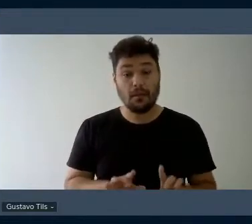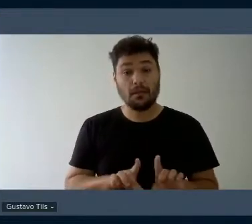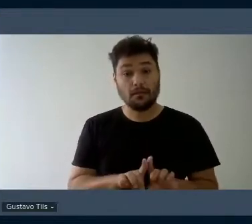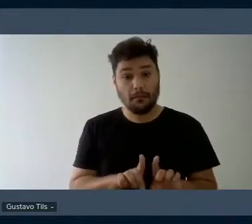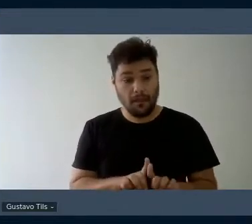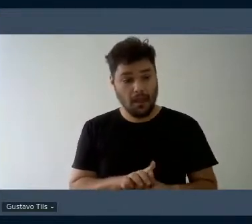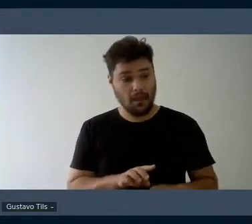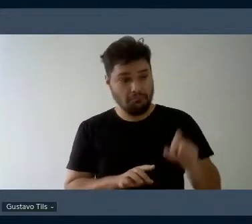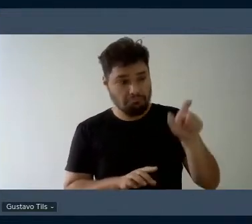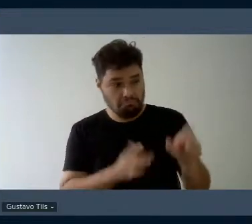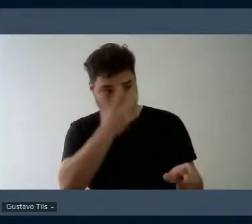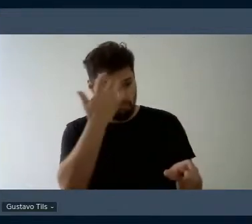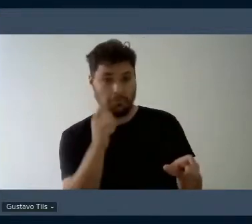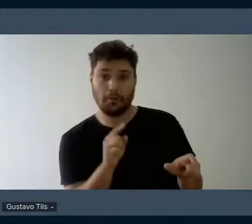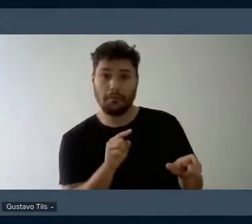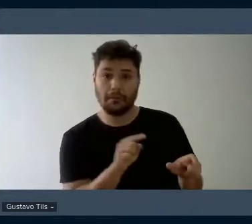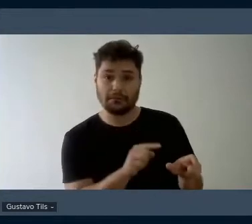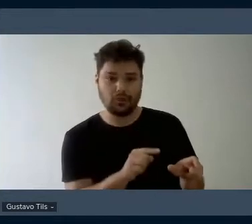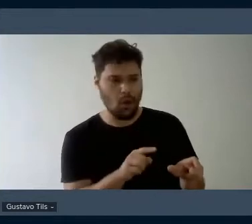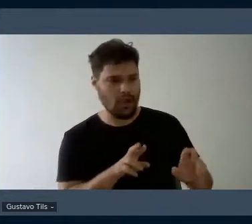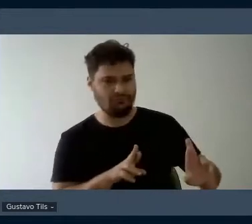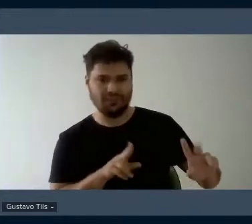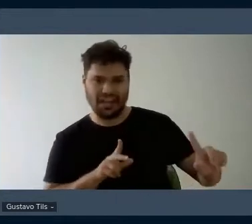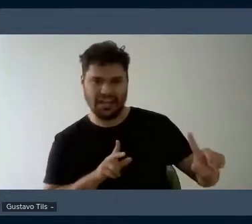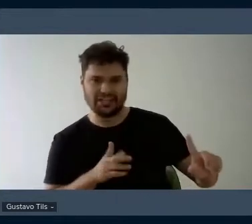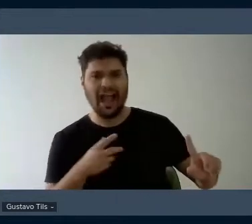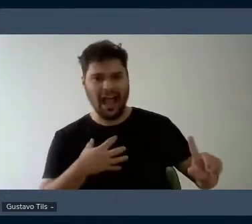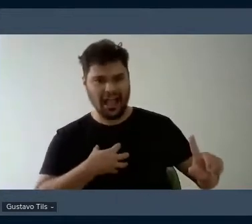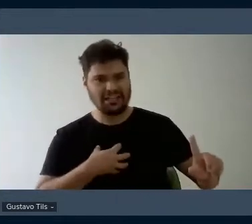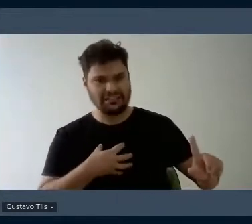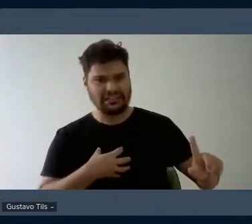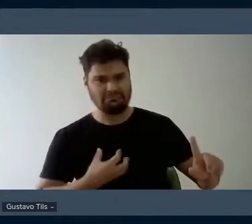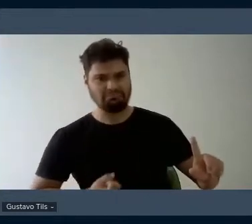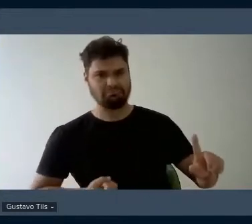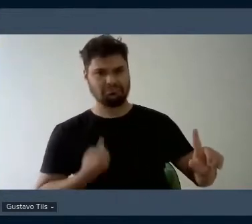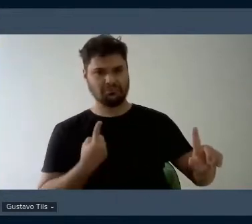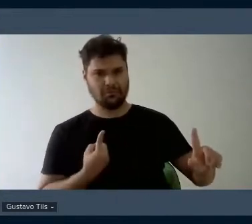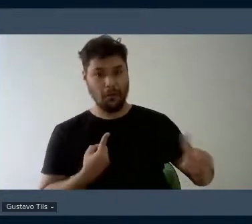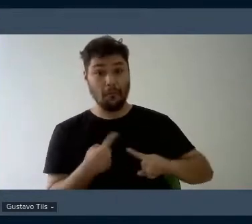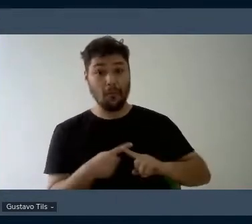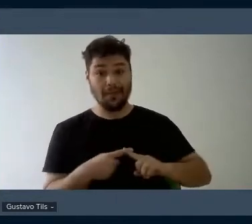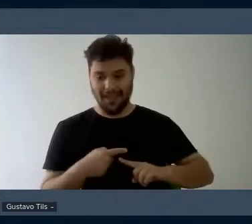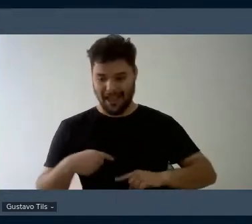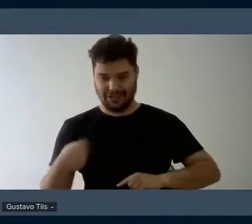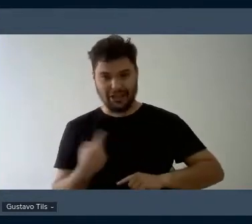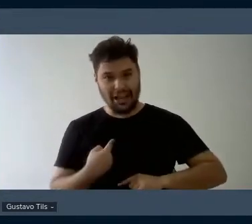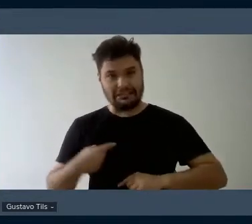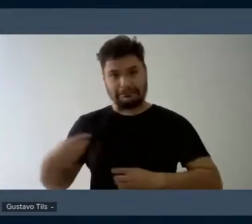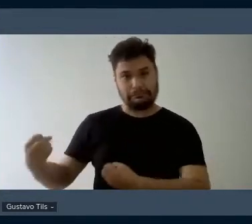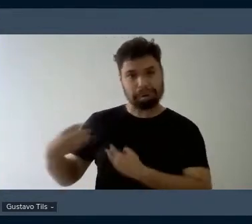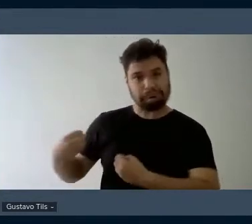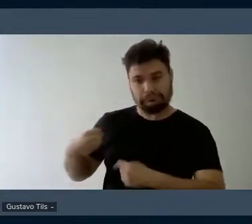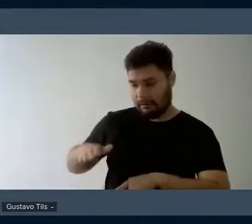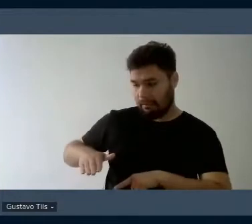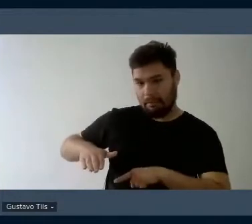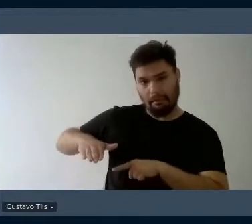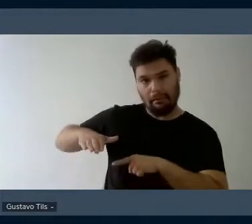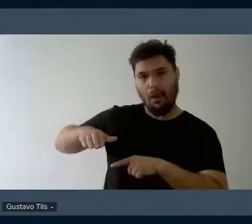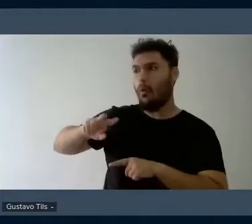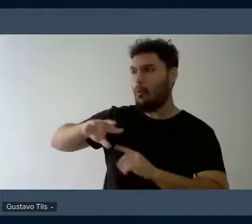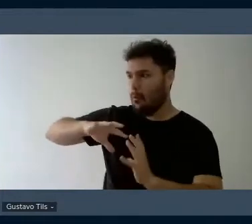diferença, ainda nos assusta, porque fomos educados em um mundo padronizado. As nossas noções